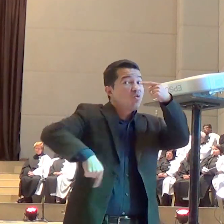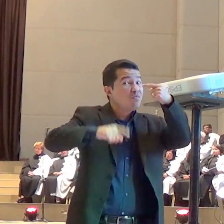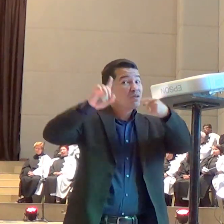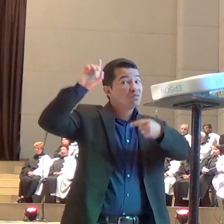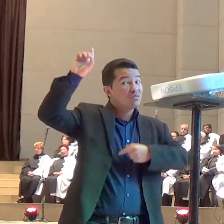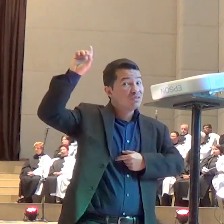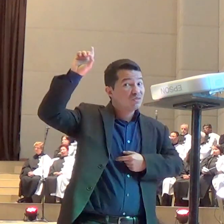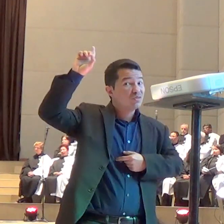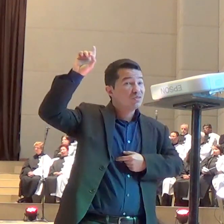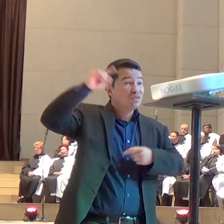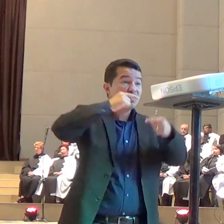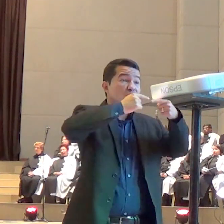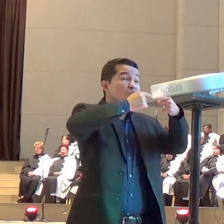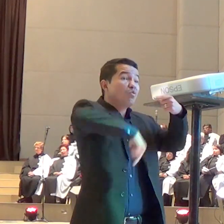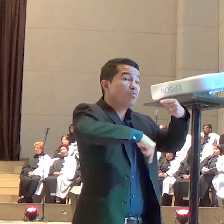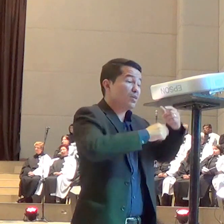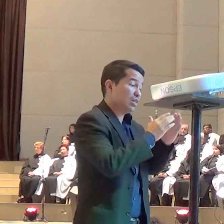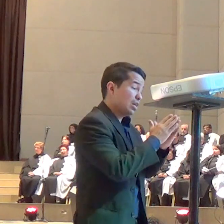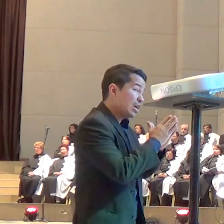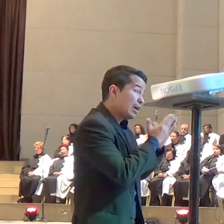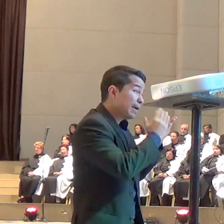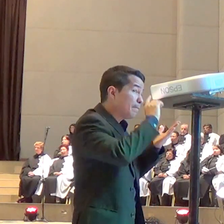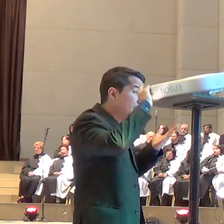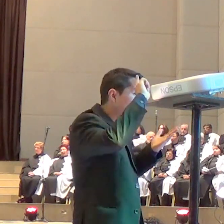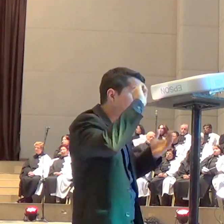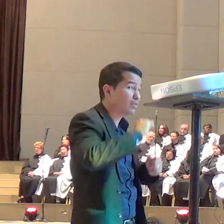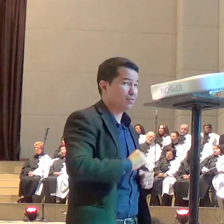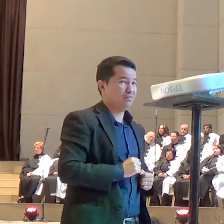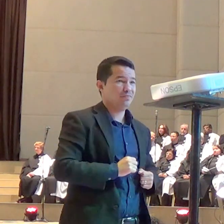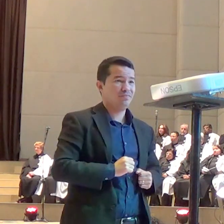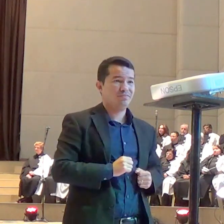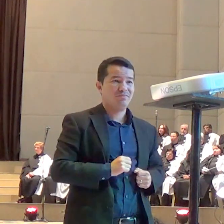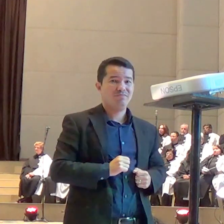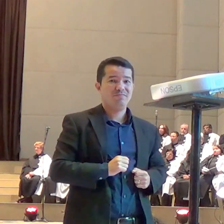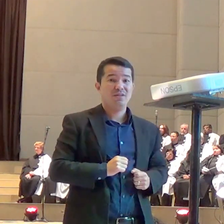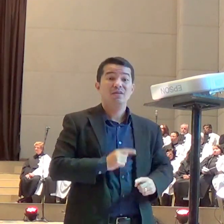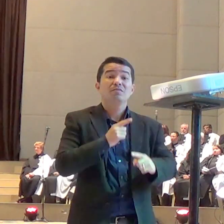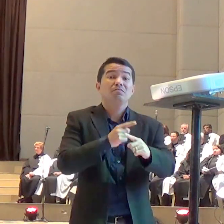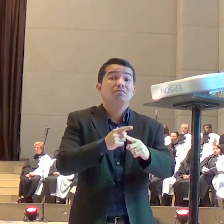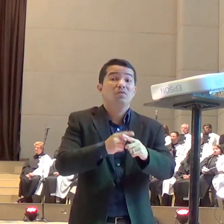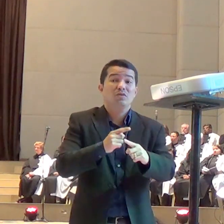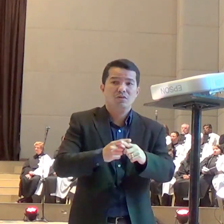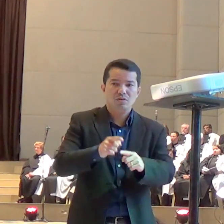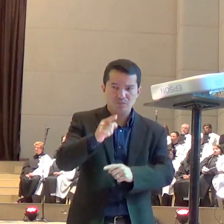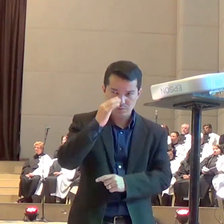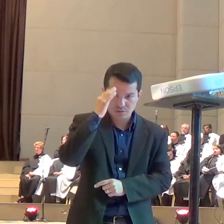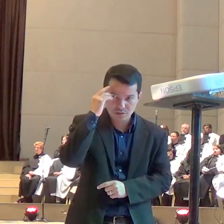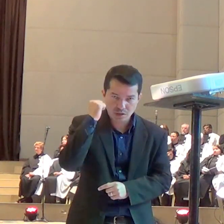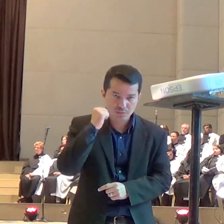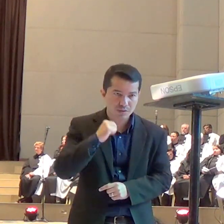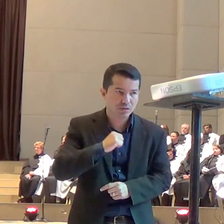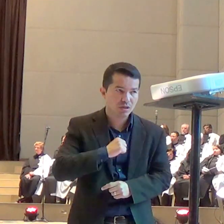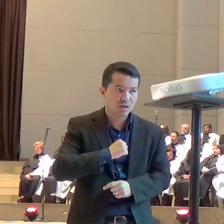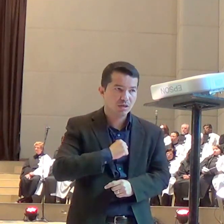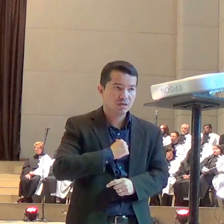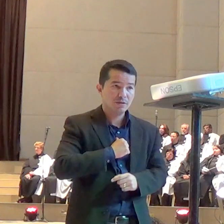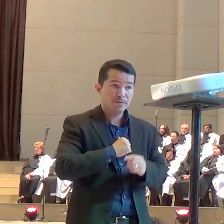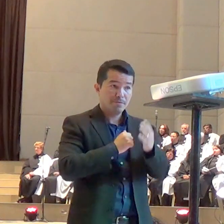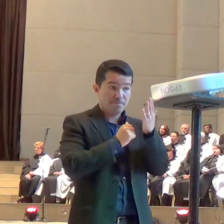Por quê? Porque a Bíblia diz que um terço dos anjos criados por Deus